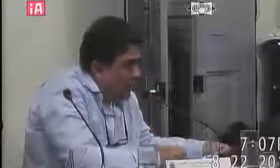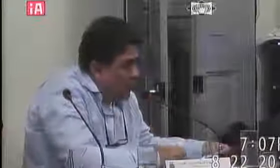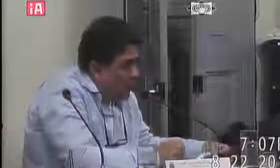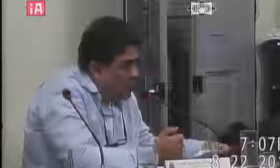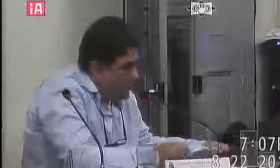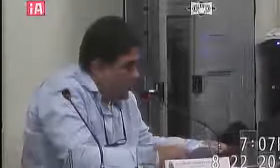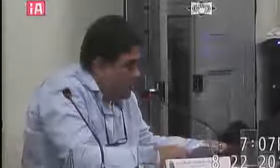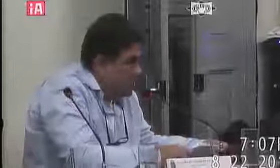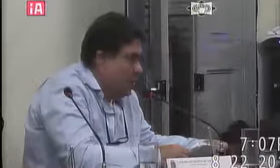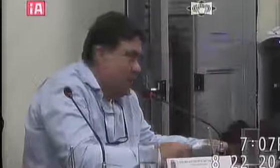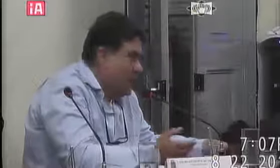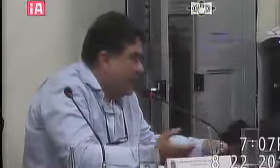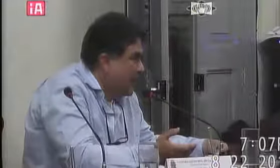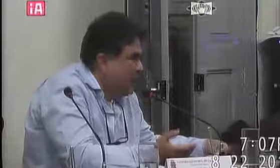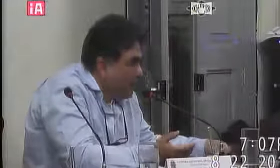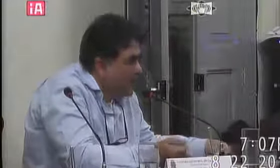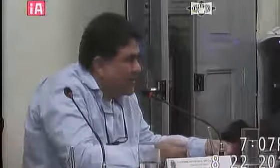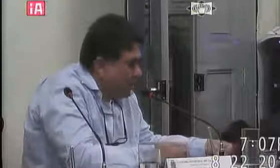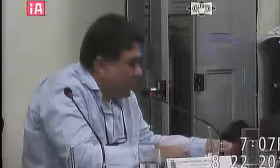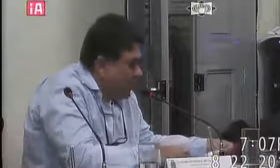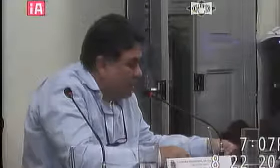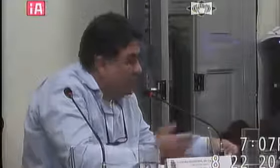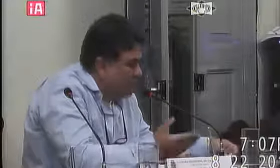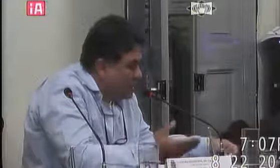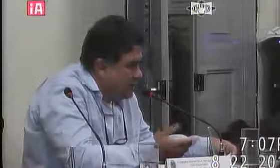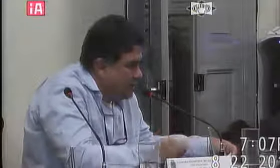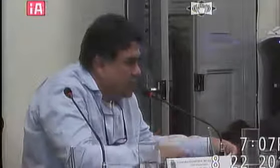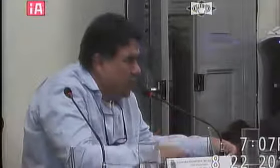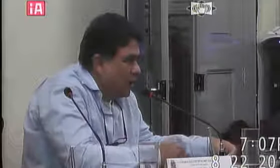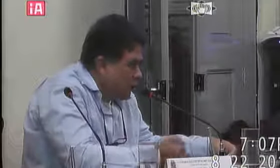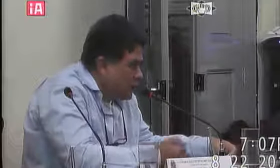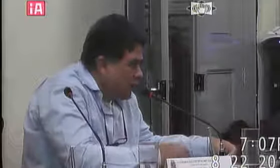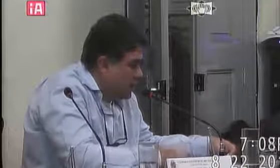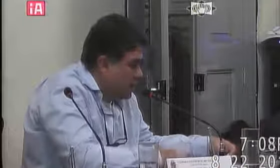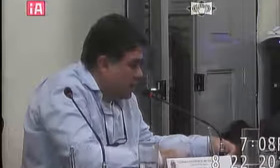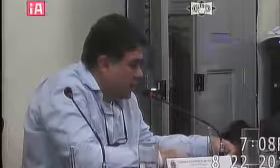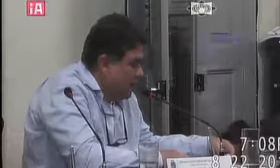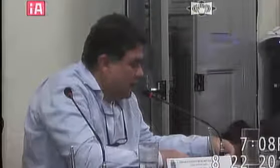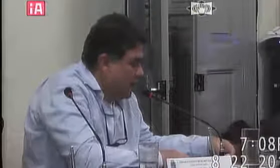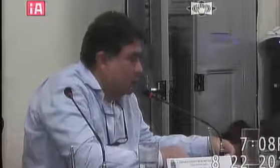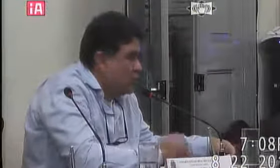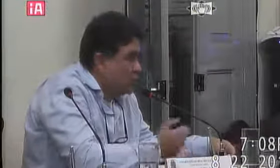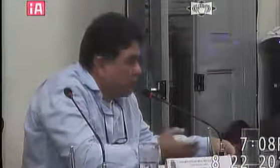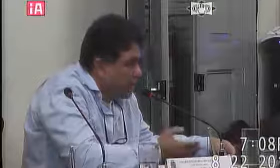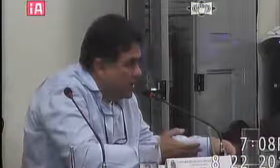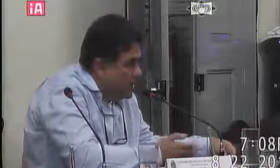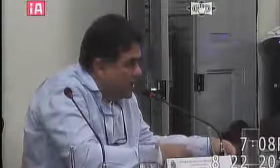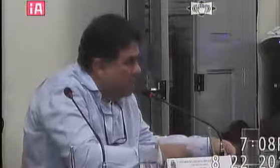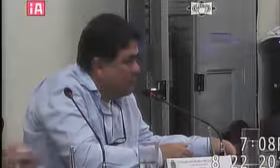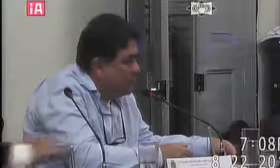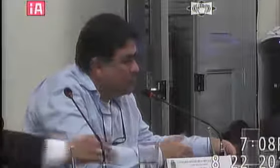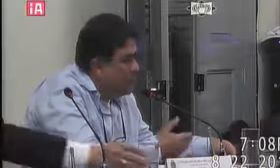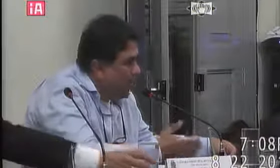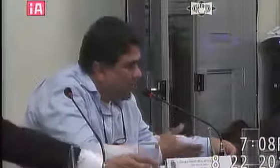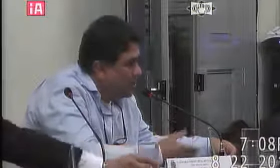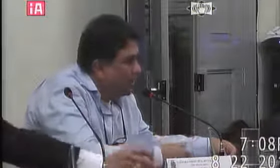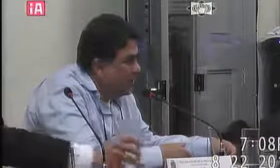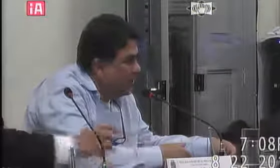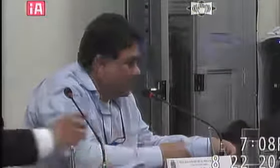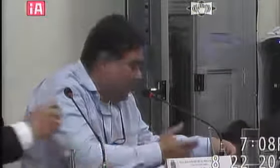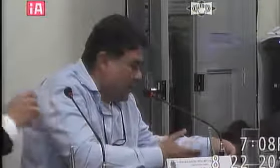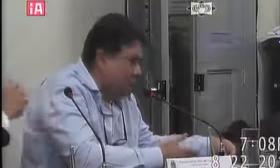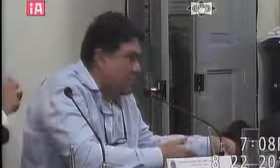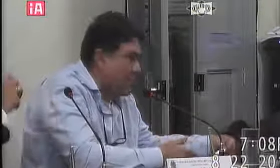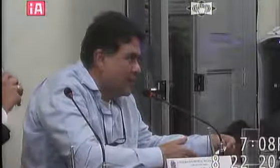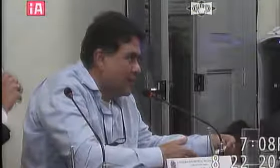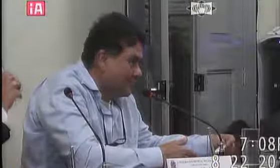o Rafael como já falou a Michele a senhora sabe que é um prazer para nós né receber a senhora aqui sua equipe né pela sua gentileza sempre pelo seu carinho né